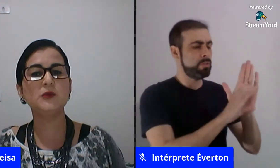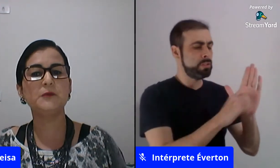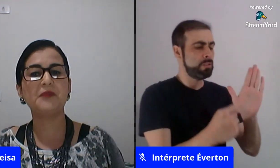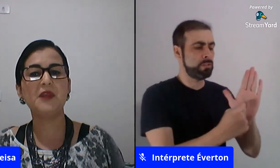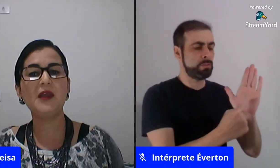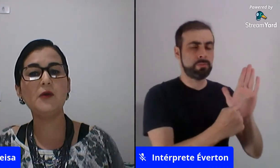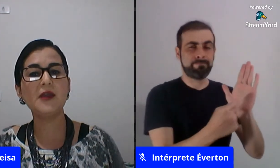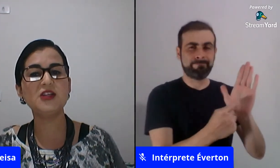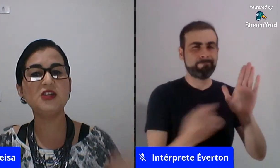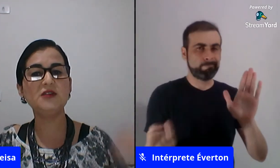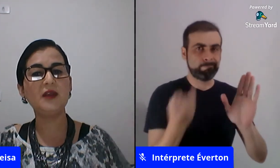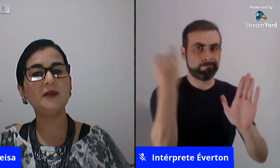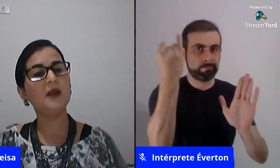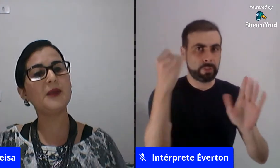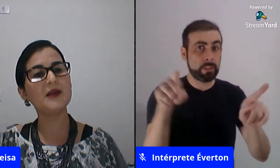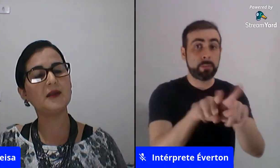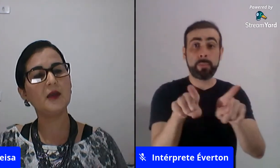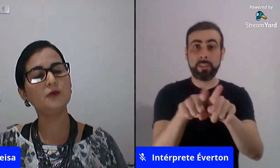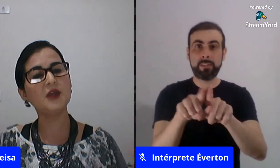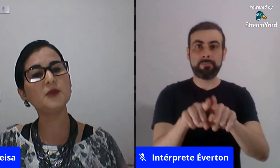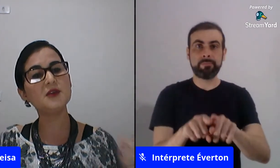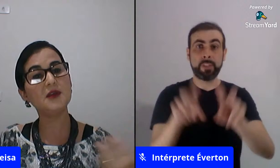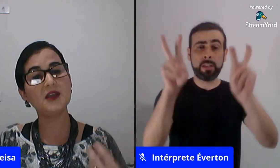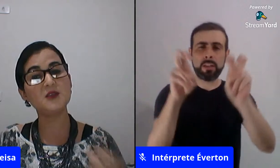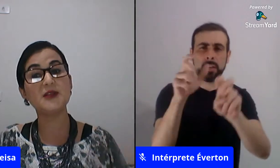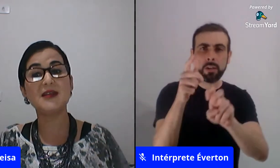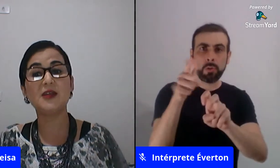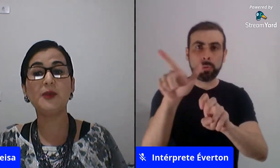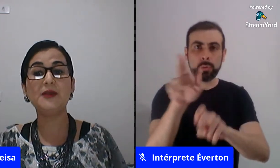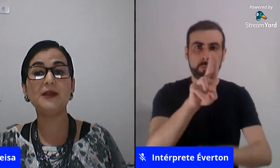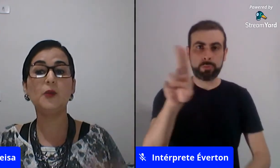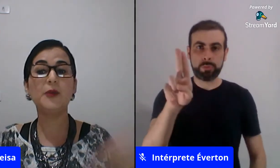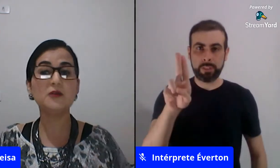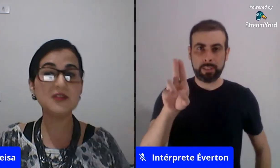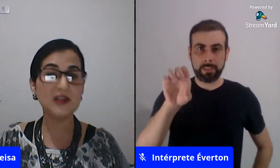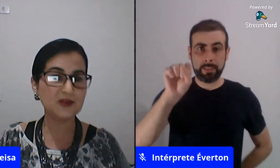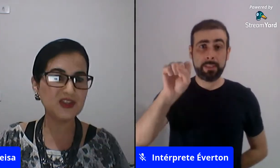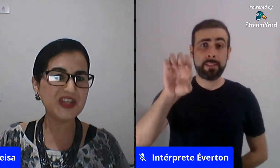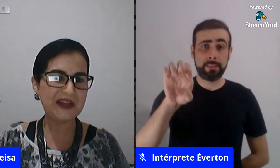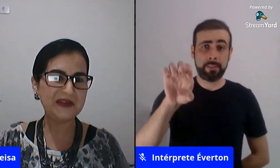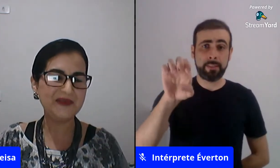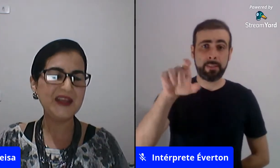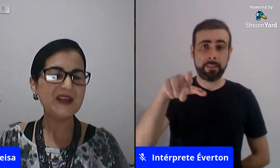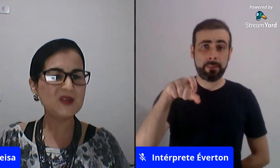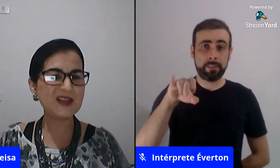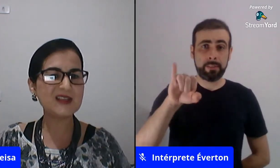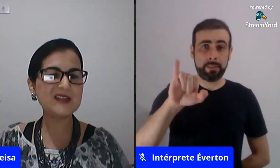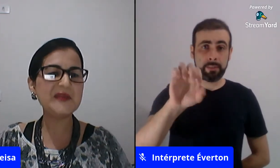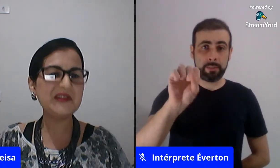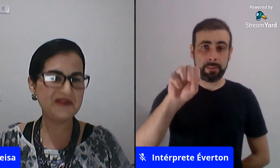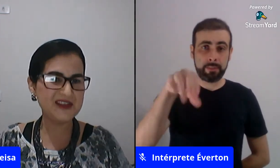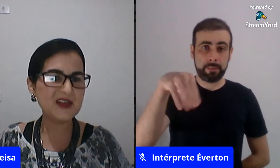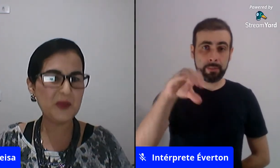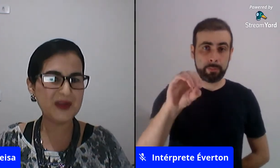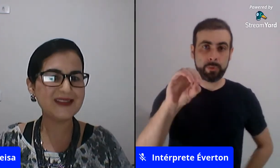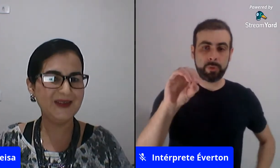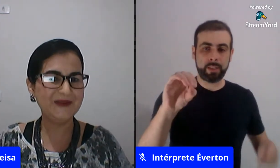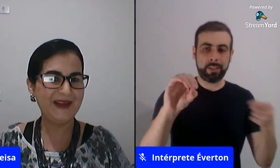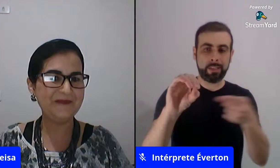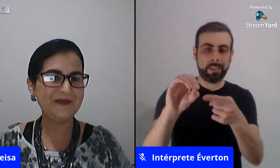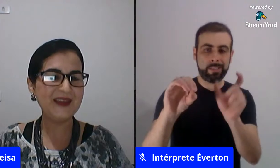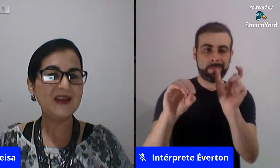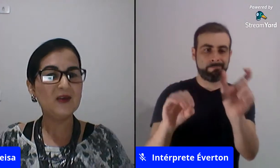sexismo que é o que a gente entender é um termo que é expressado para entender o preconceito de gênero e o sexismo ele visa